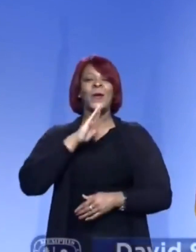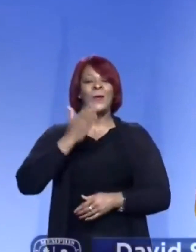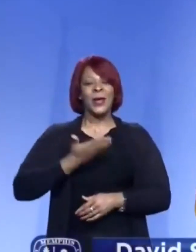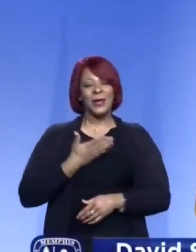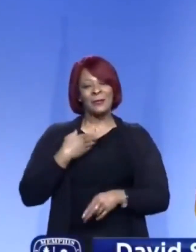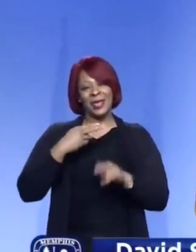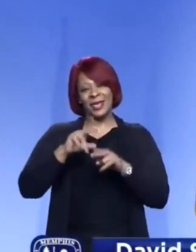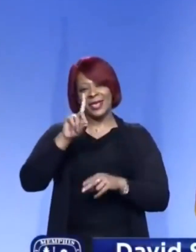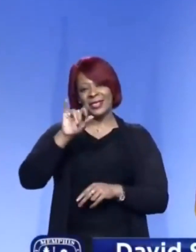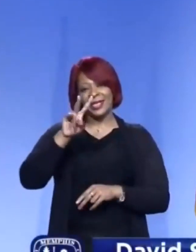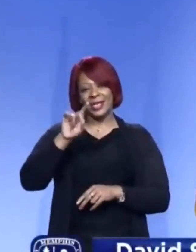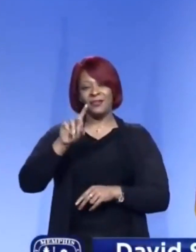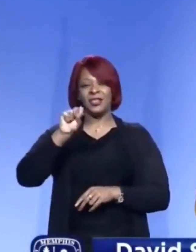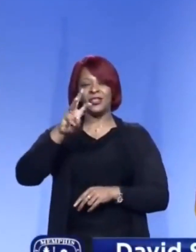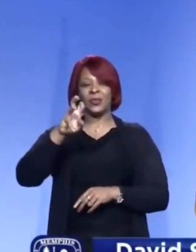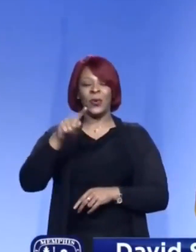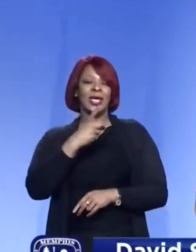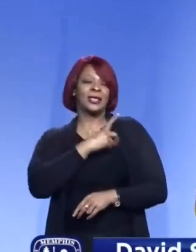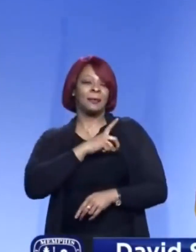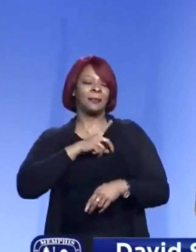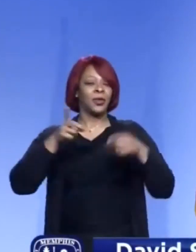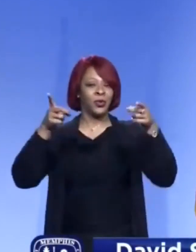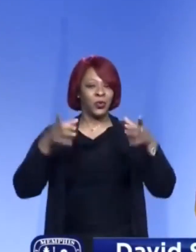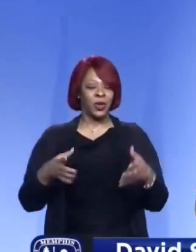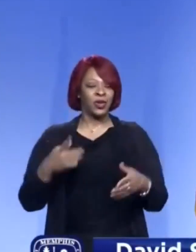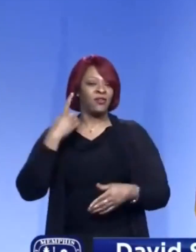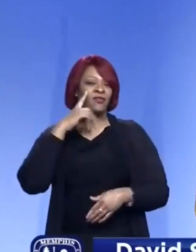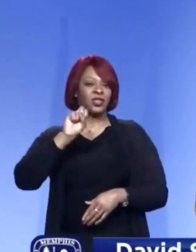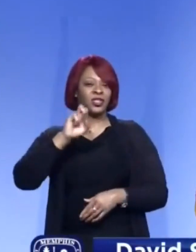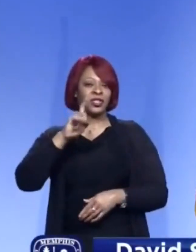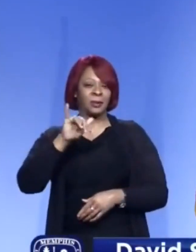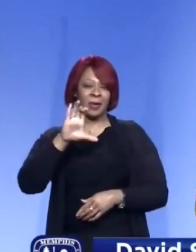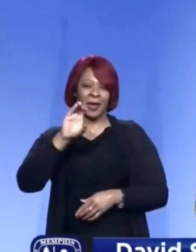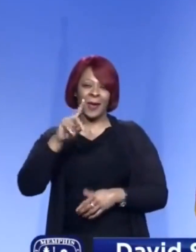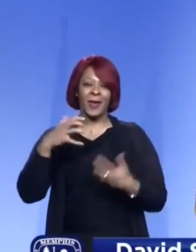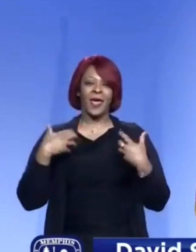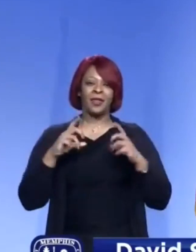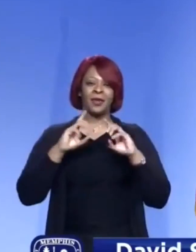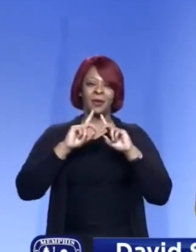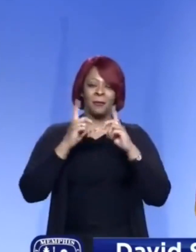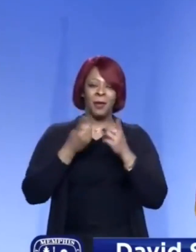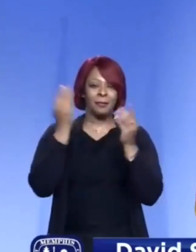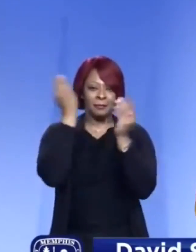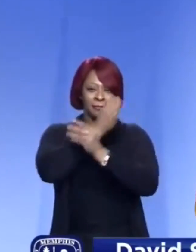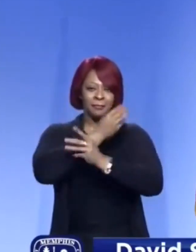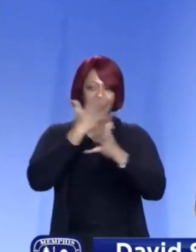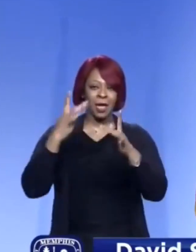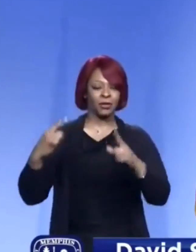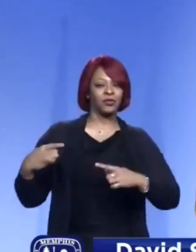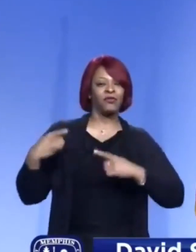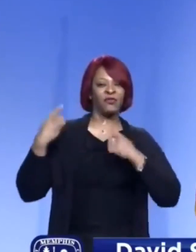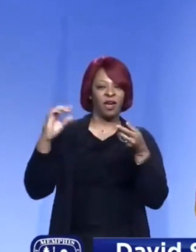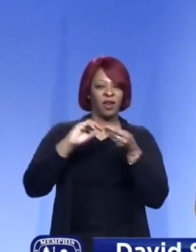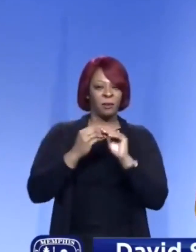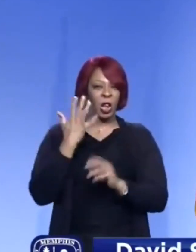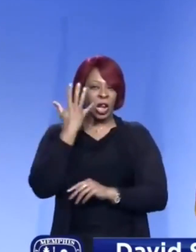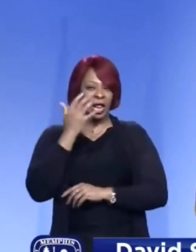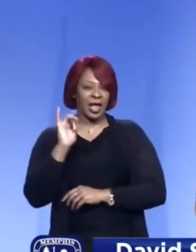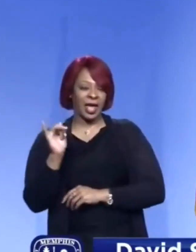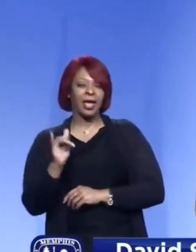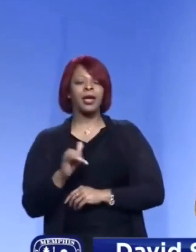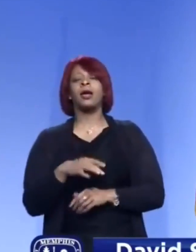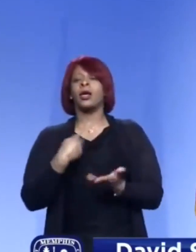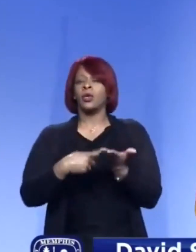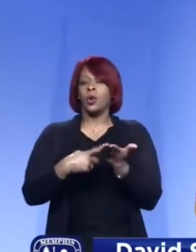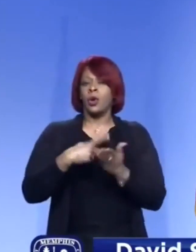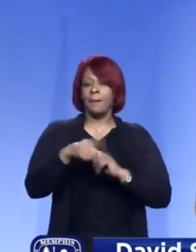Y aunque no lo crean, no somos familia o tal vez seamos primos, pero muy lejanos. Entonces, hoy voy a darles una